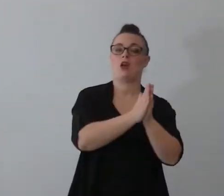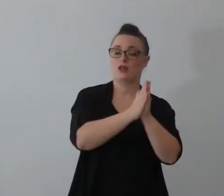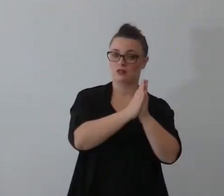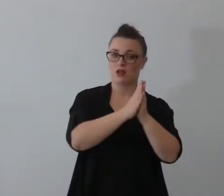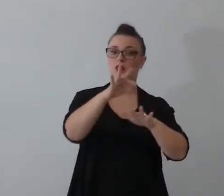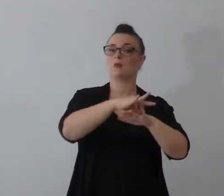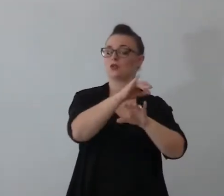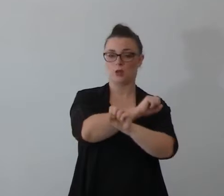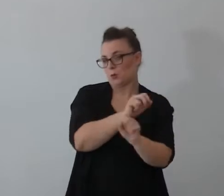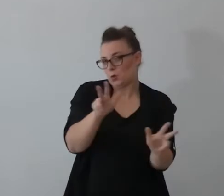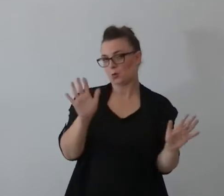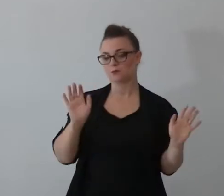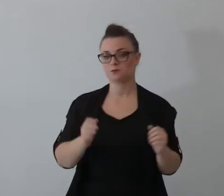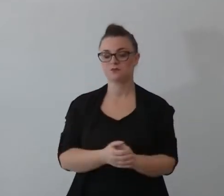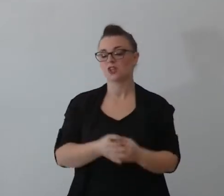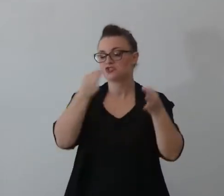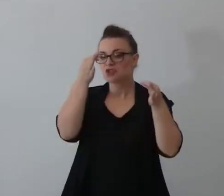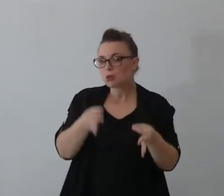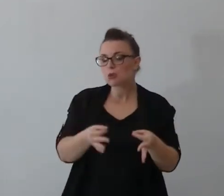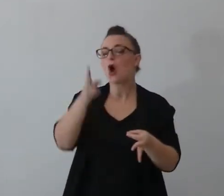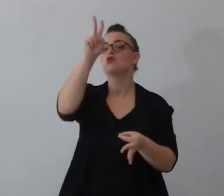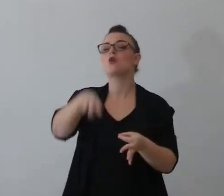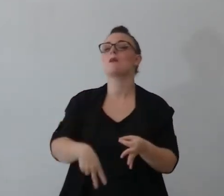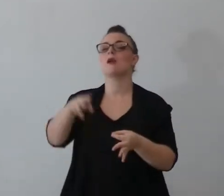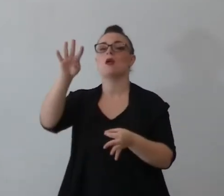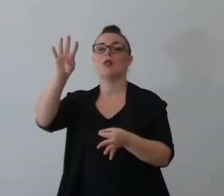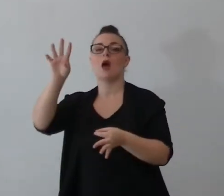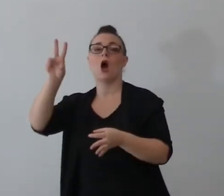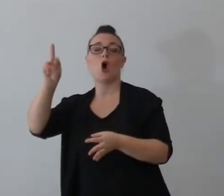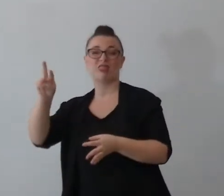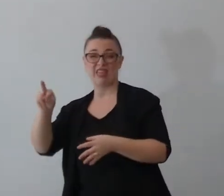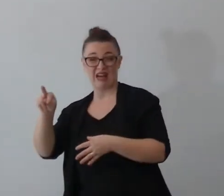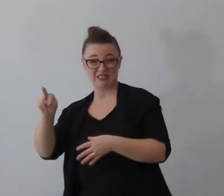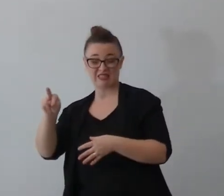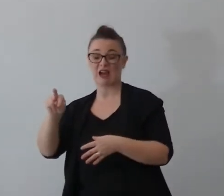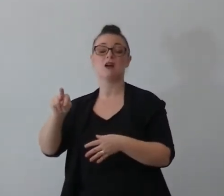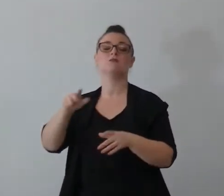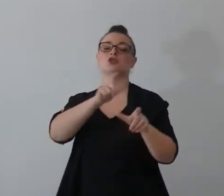2080 nessuno si sposerà più se